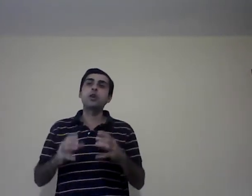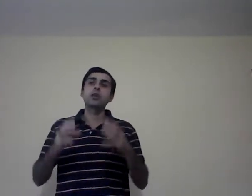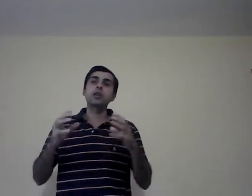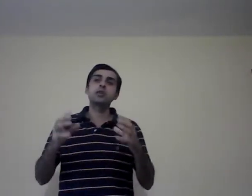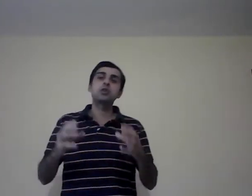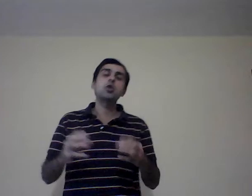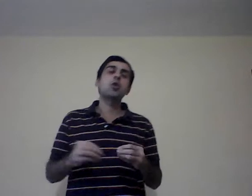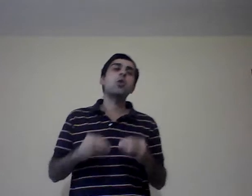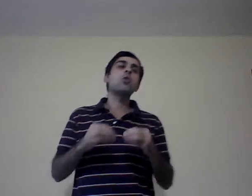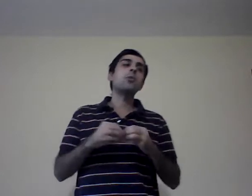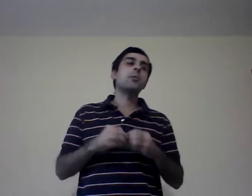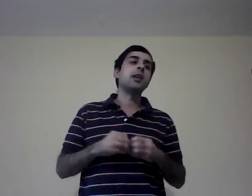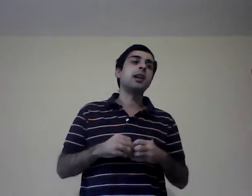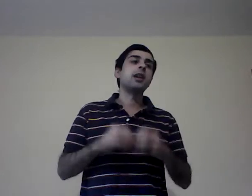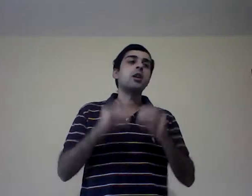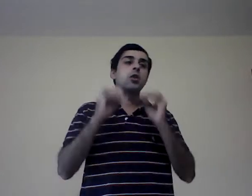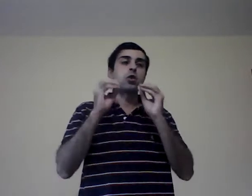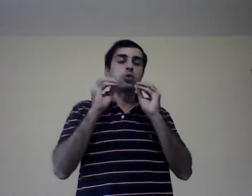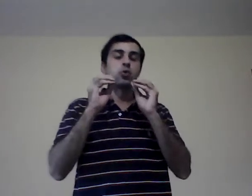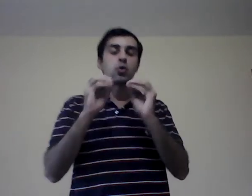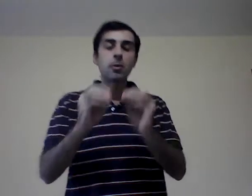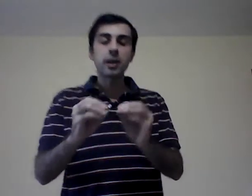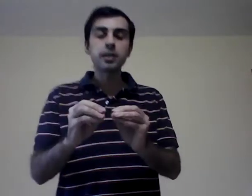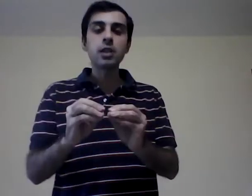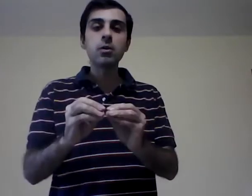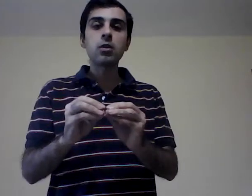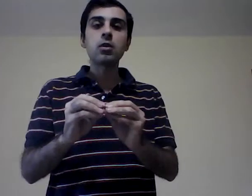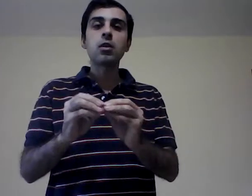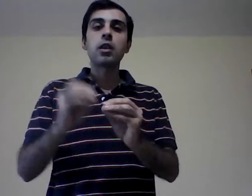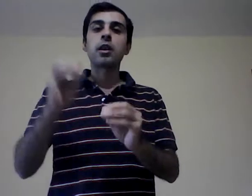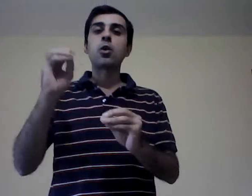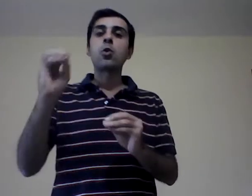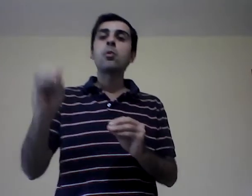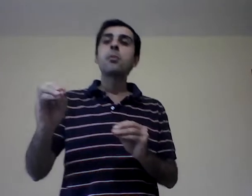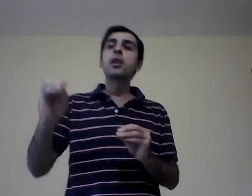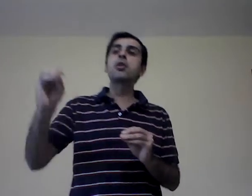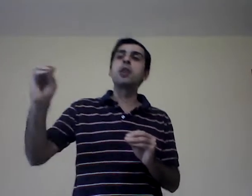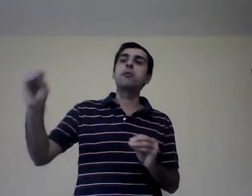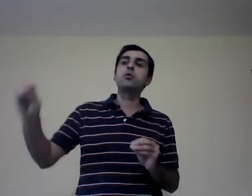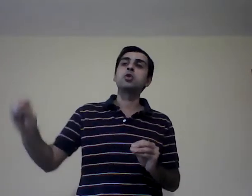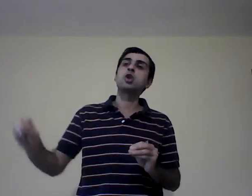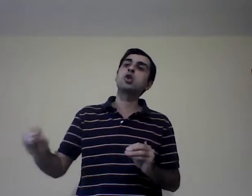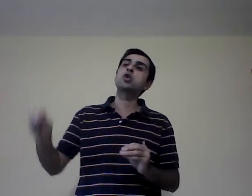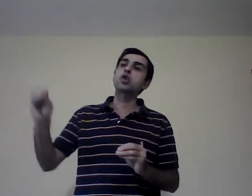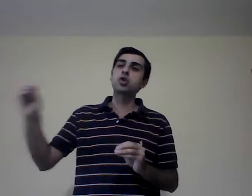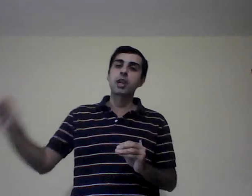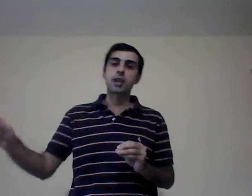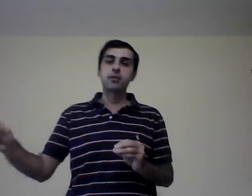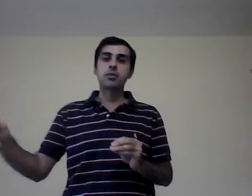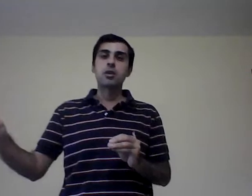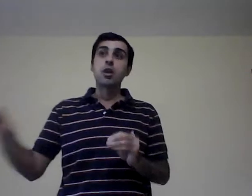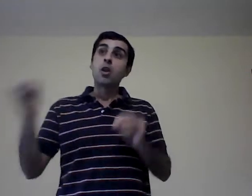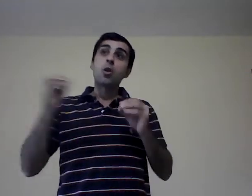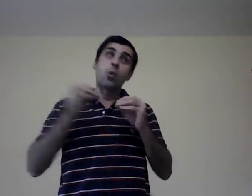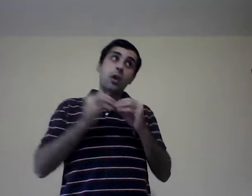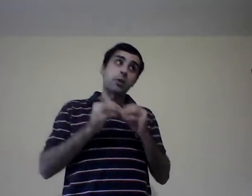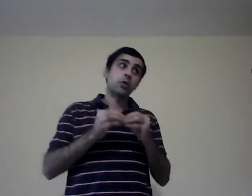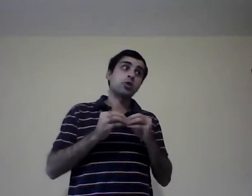organización cumple con su objetivo, cumple con la función social. Cuando yo